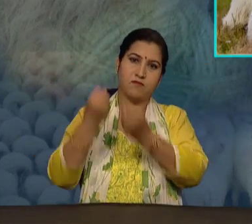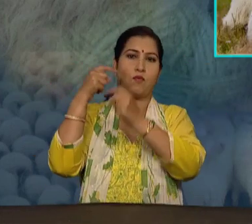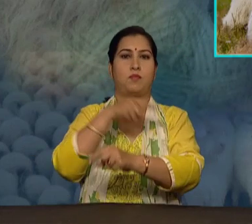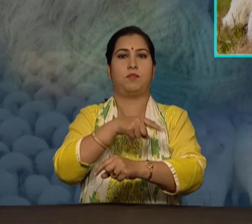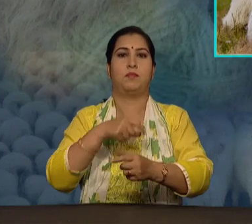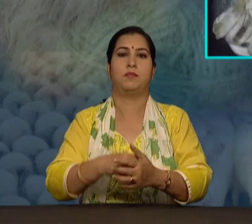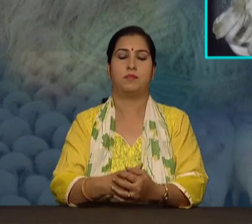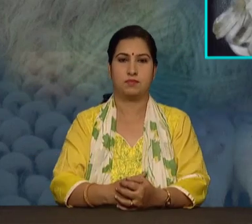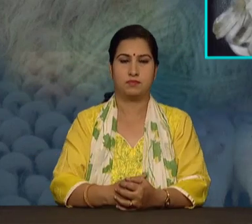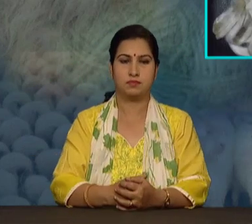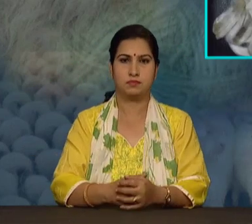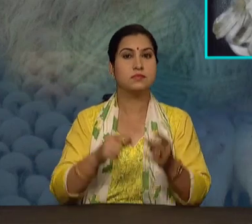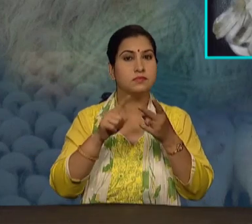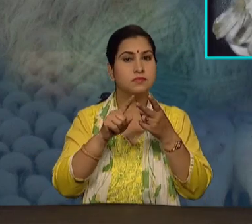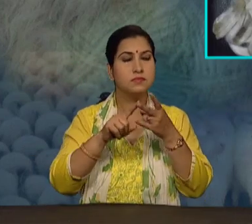और रेशम किस से मिलता है?